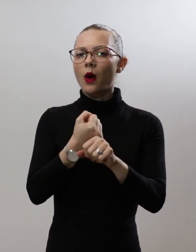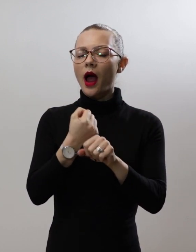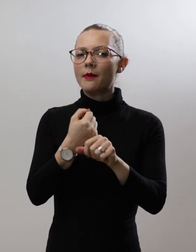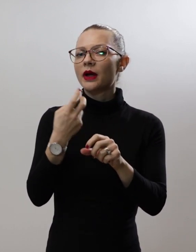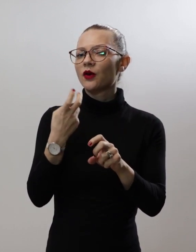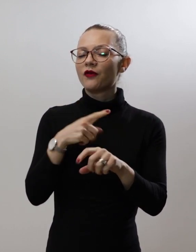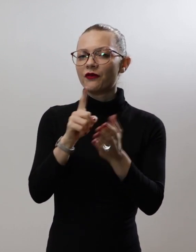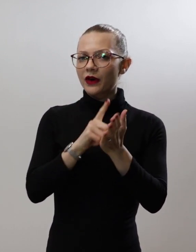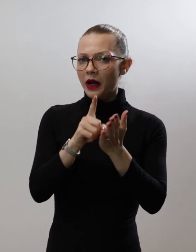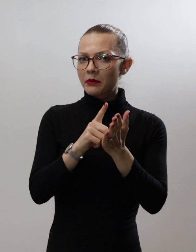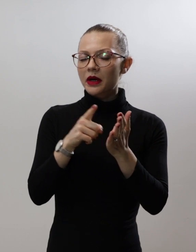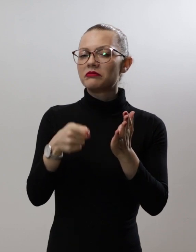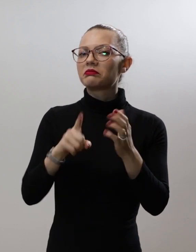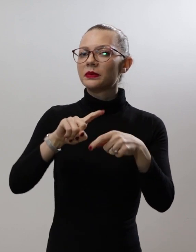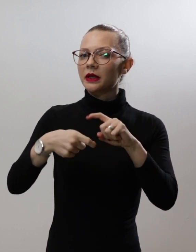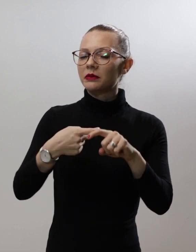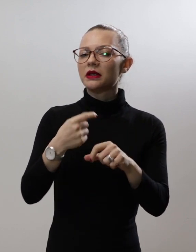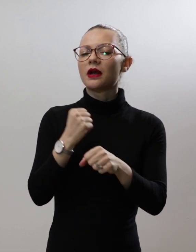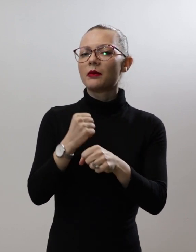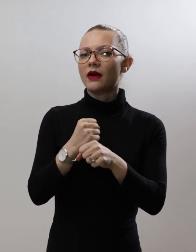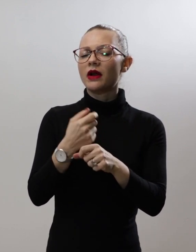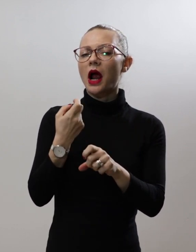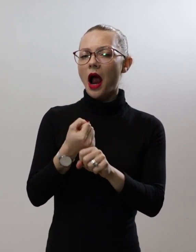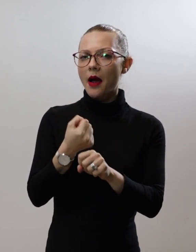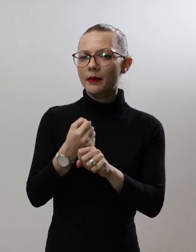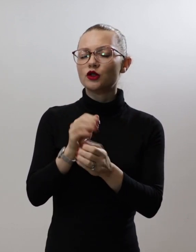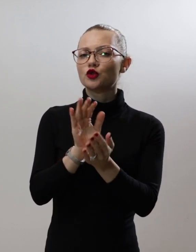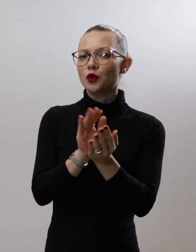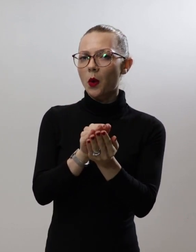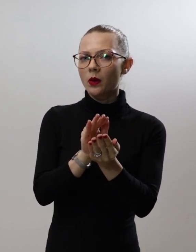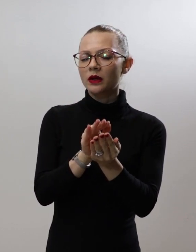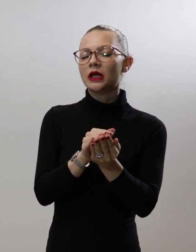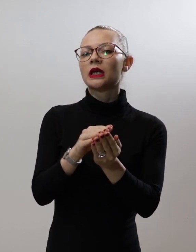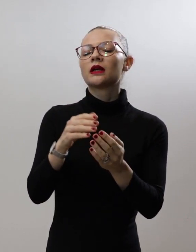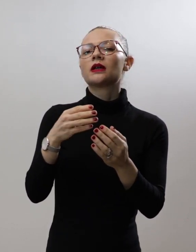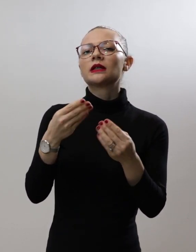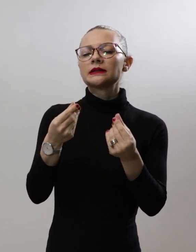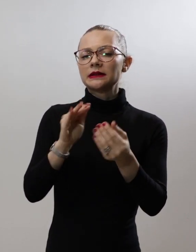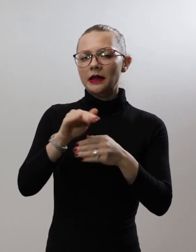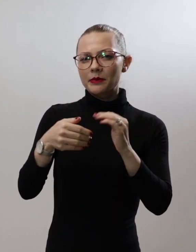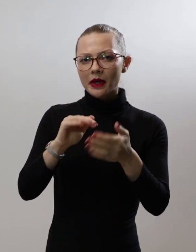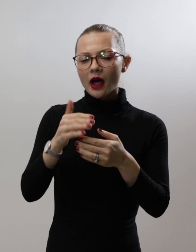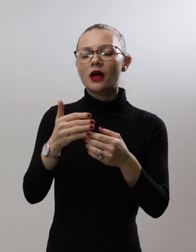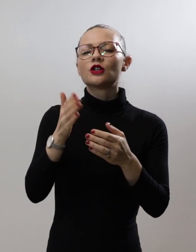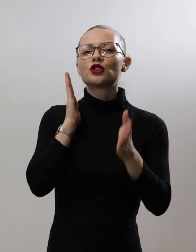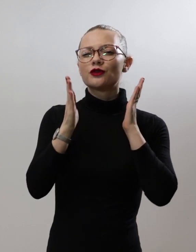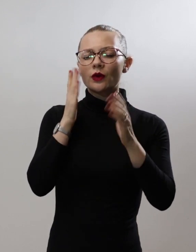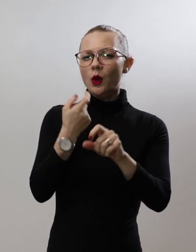предмети изработени од камен, школка, глина, животински коски и рогови кои се